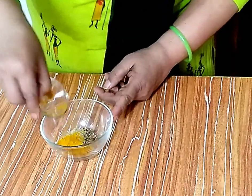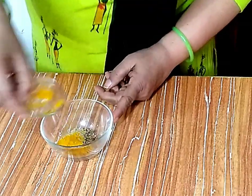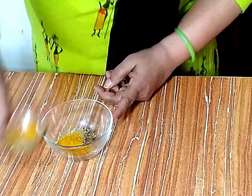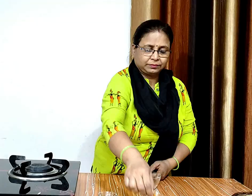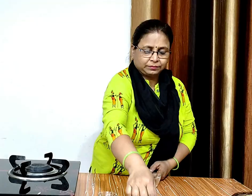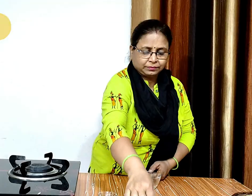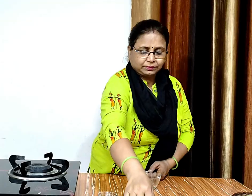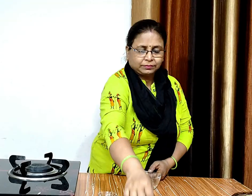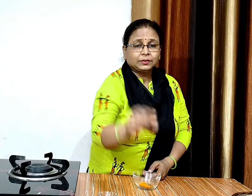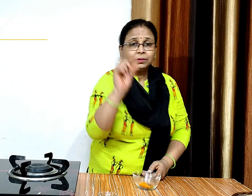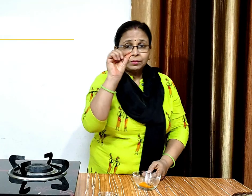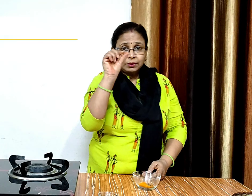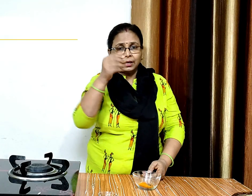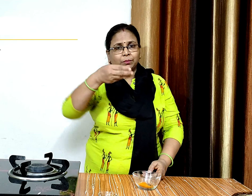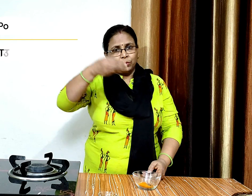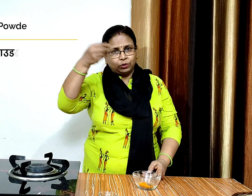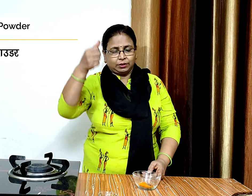एक चमच धनिया पाउडर